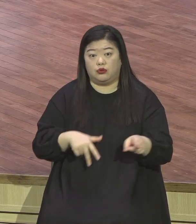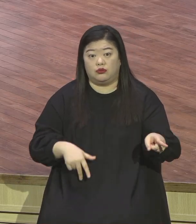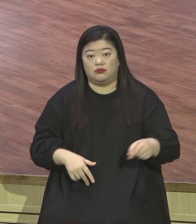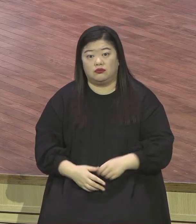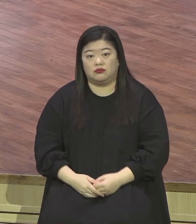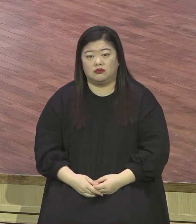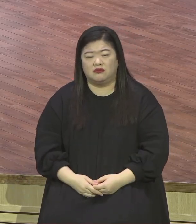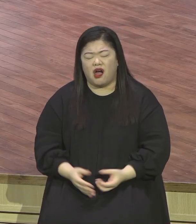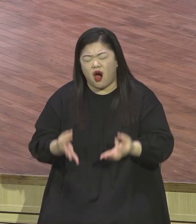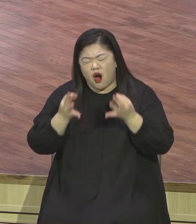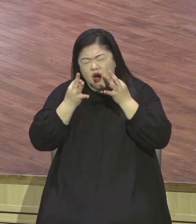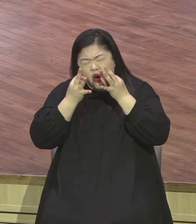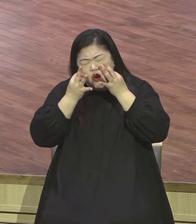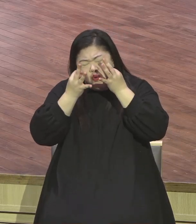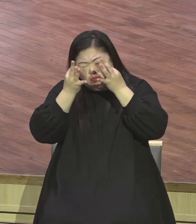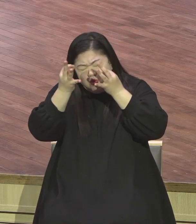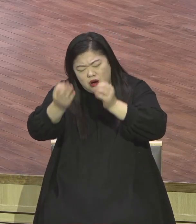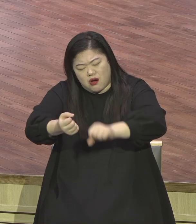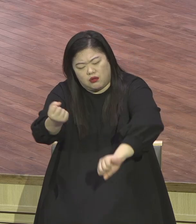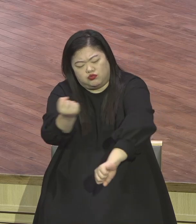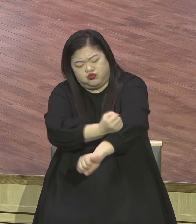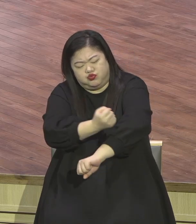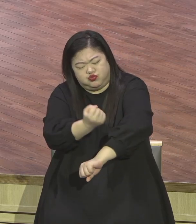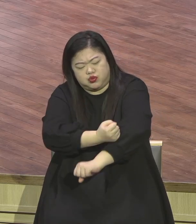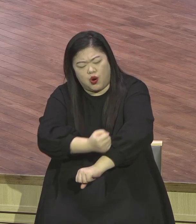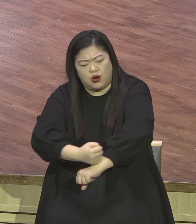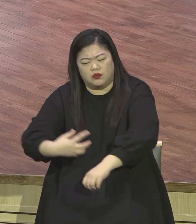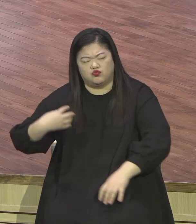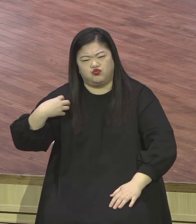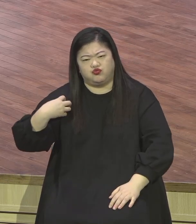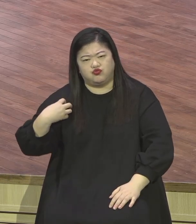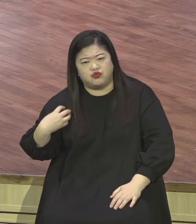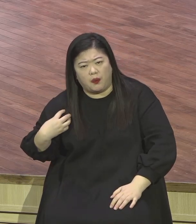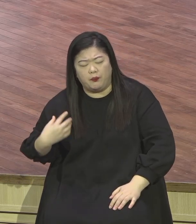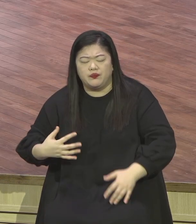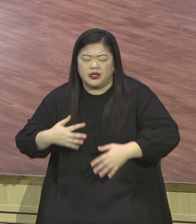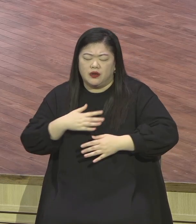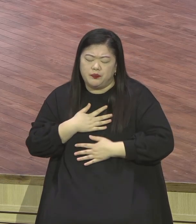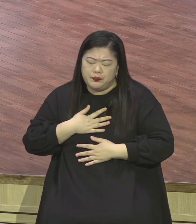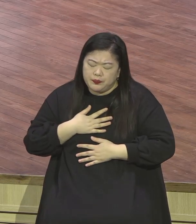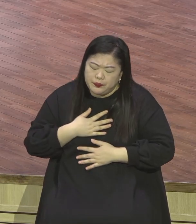종교입니다 종교는 힘들어요 반 죽습니다